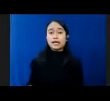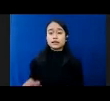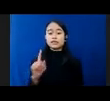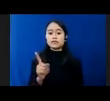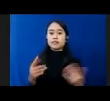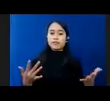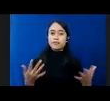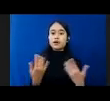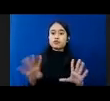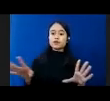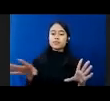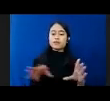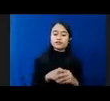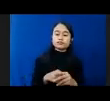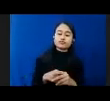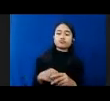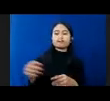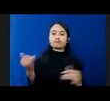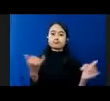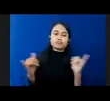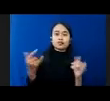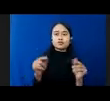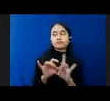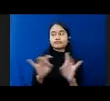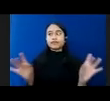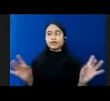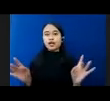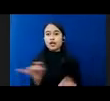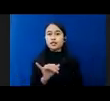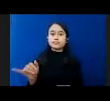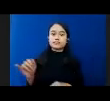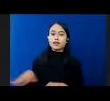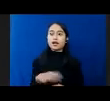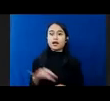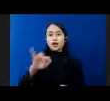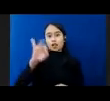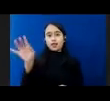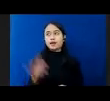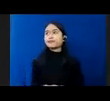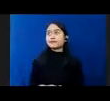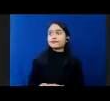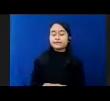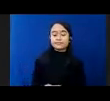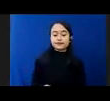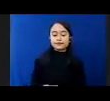Lebur Dengan Pergaulan Yang Agak Berbeda Dengan Kebanyakan Anak-anak Yang Kebanyakan Anak-anak Harus Tunjukkan